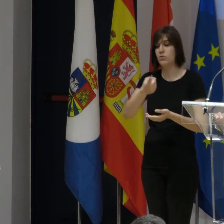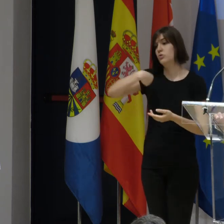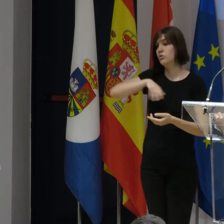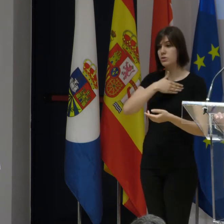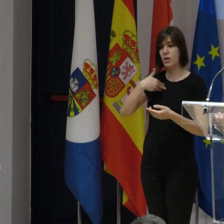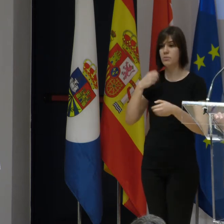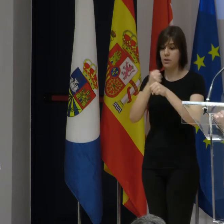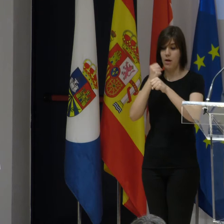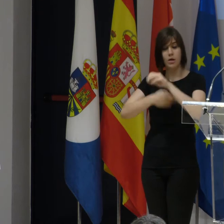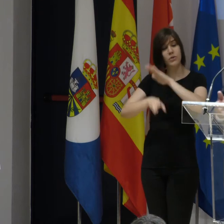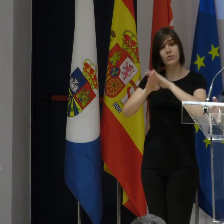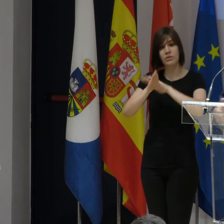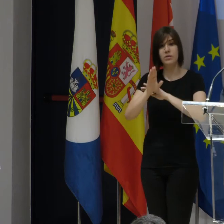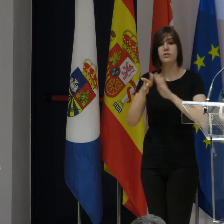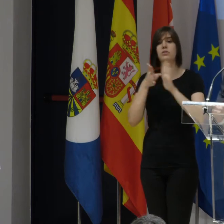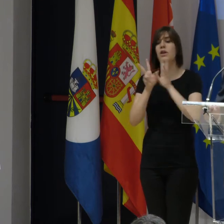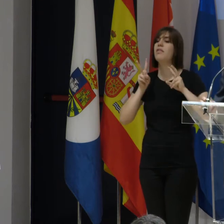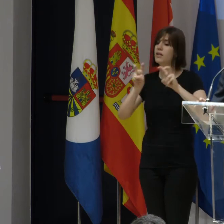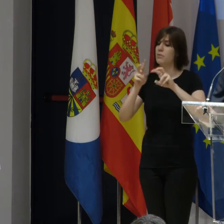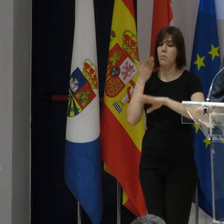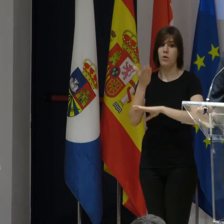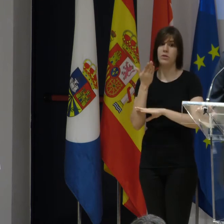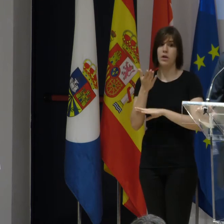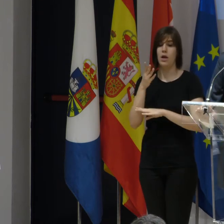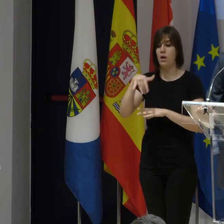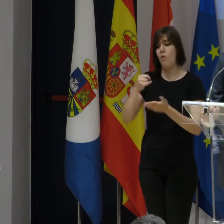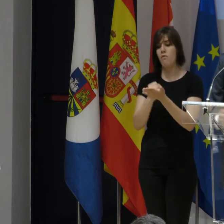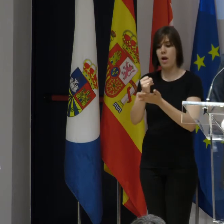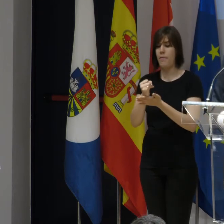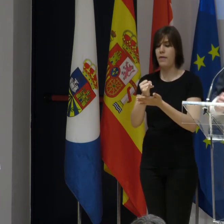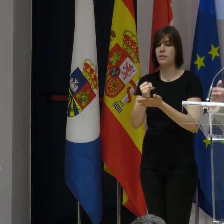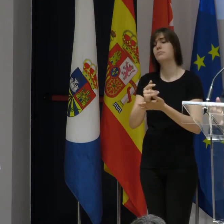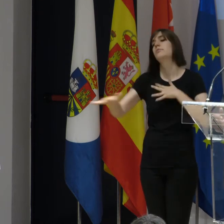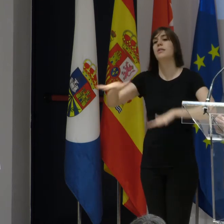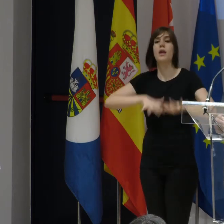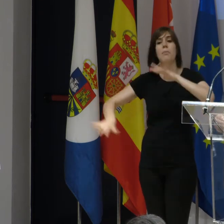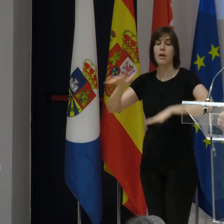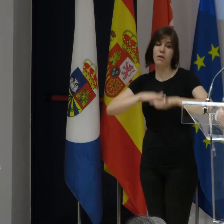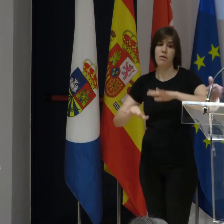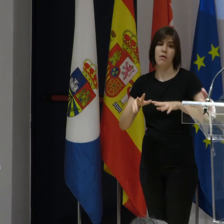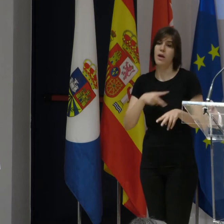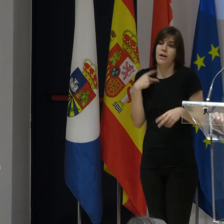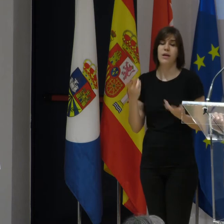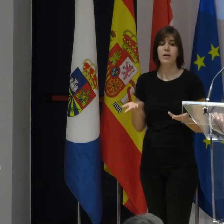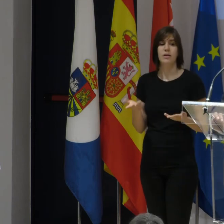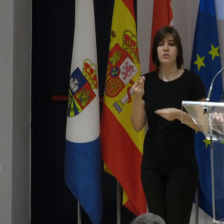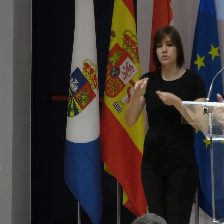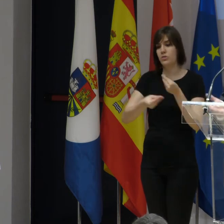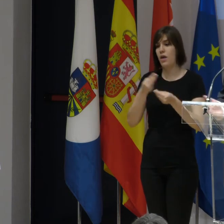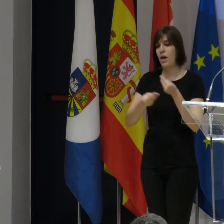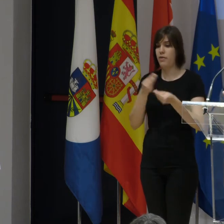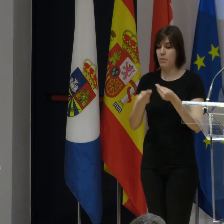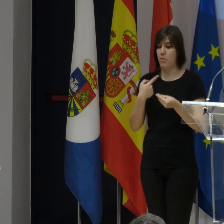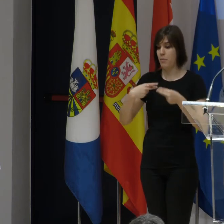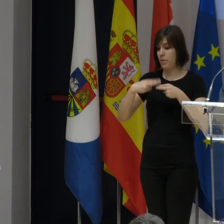trabajando y esta es una iniciativa muy importante, ¿no? El Fonlaborada Dinámica es una iniciativa en la que en definitiva lo que hacemos desde los poderes